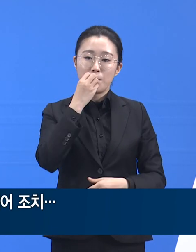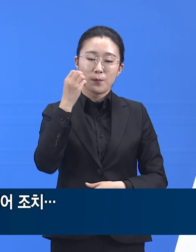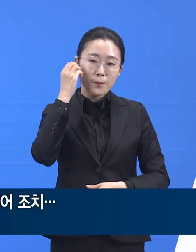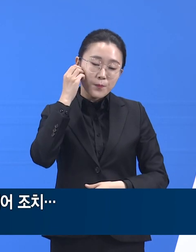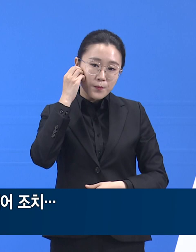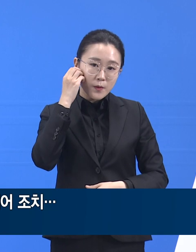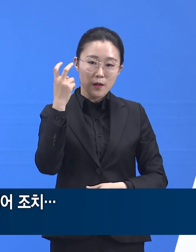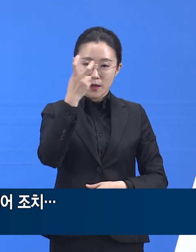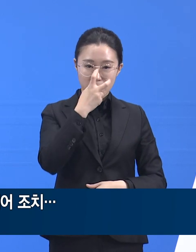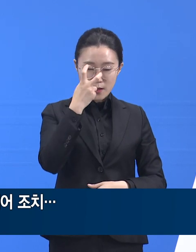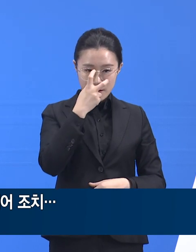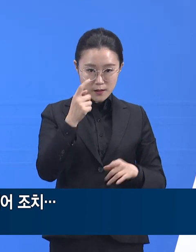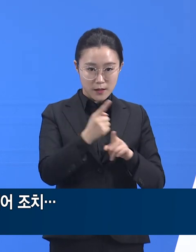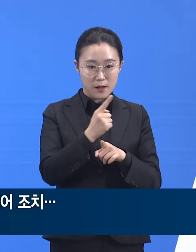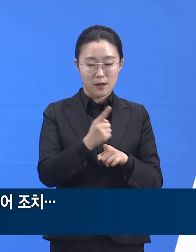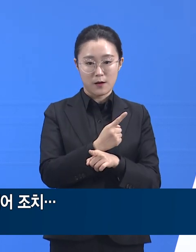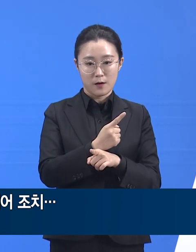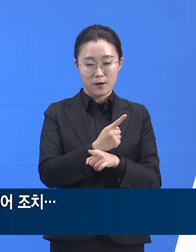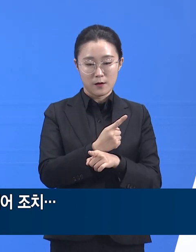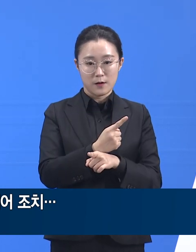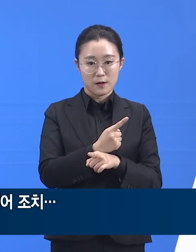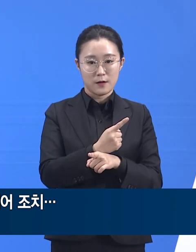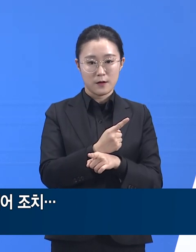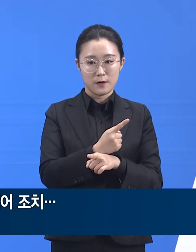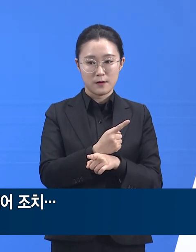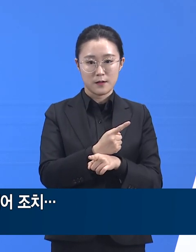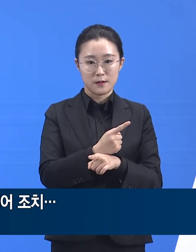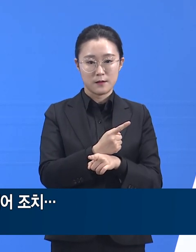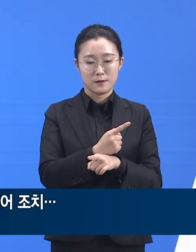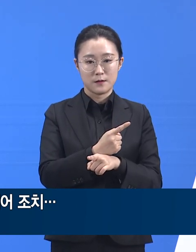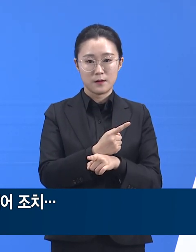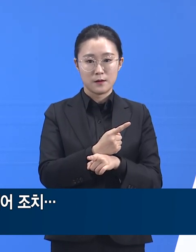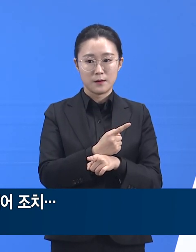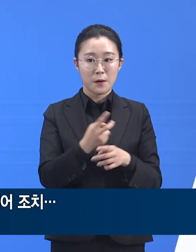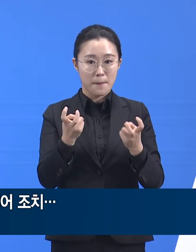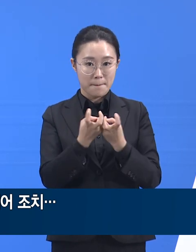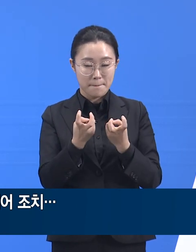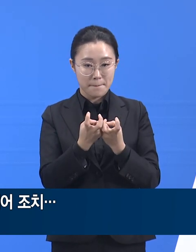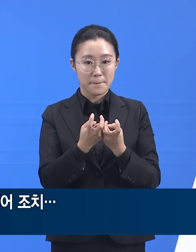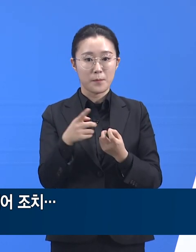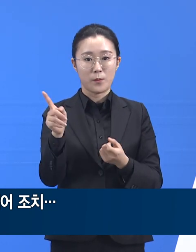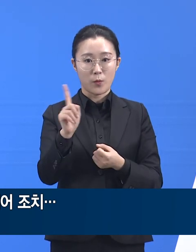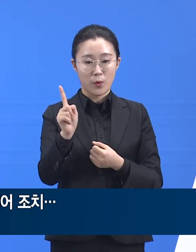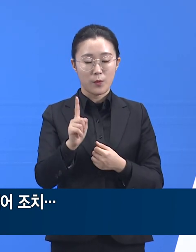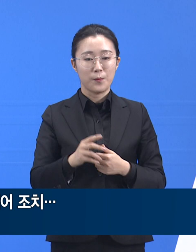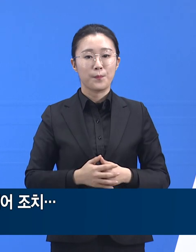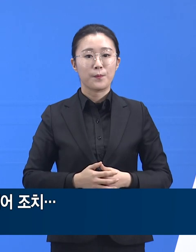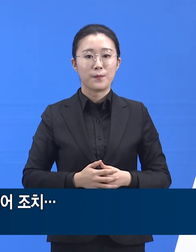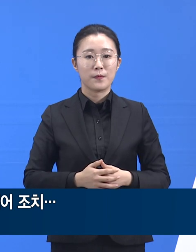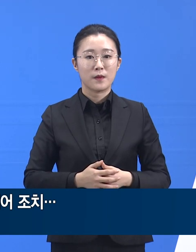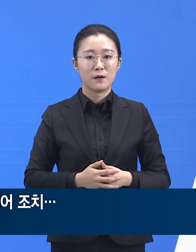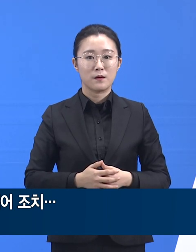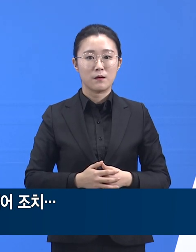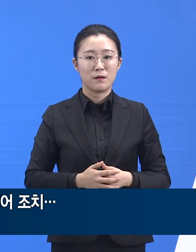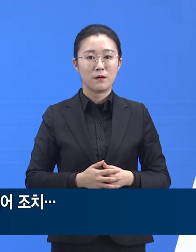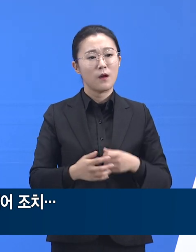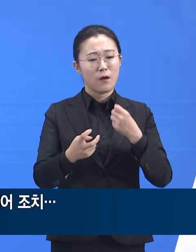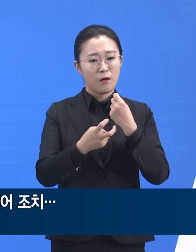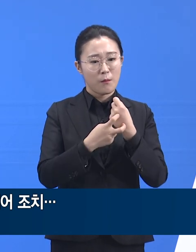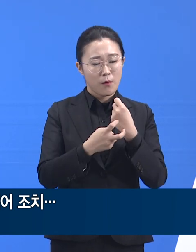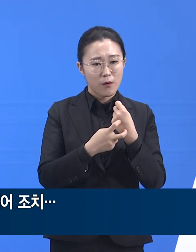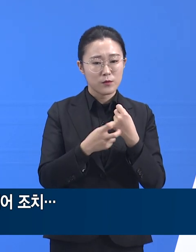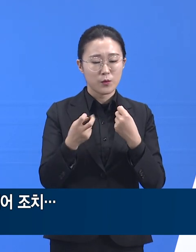현황입니다. 경기도 코로나19 홈케어 시스템은 의료자원의 일시적인 부족으로 인해